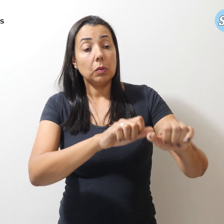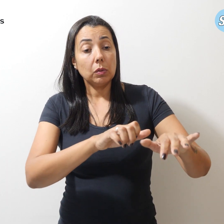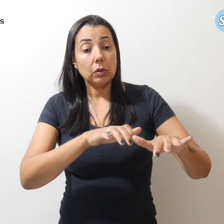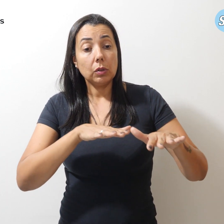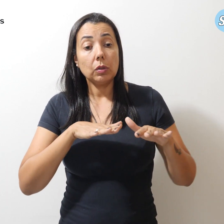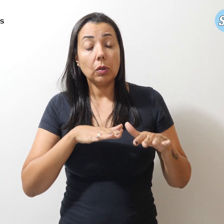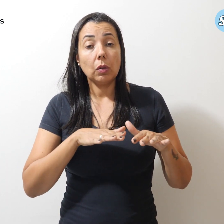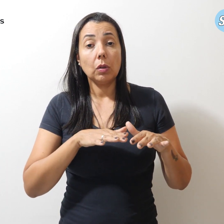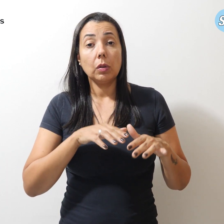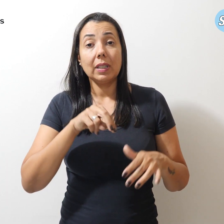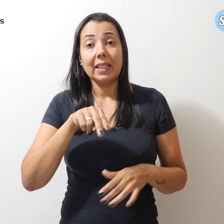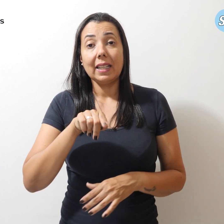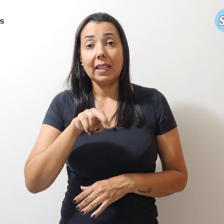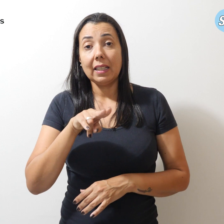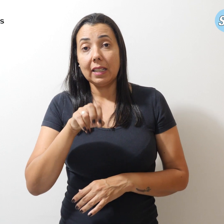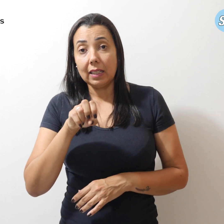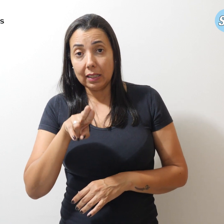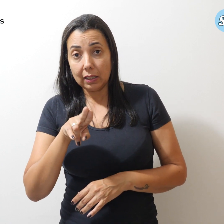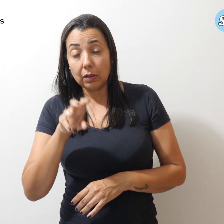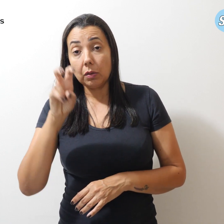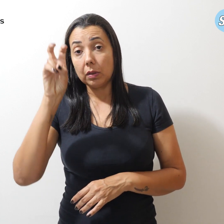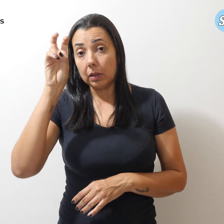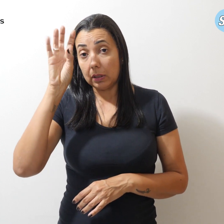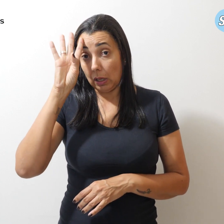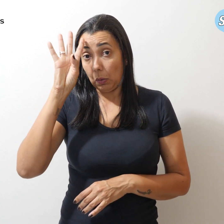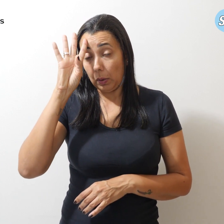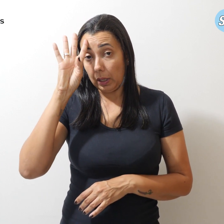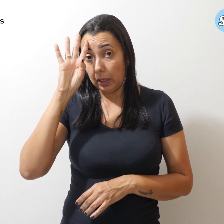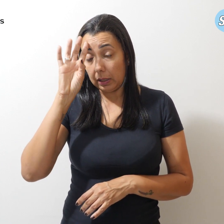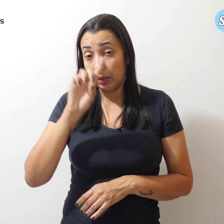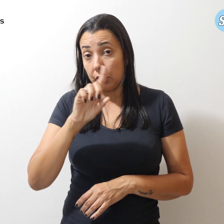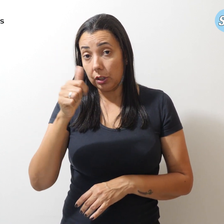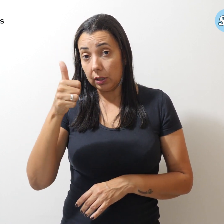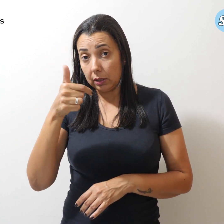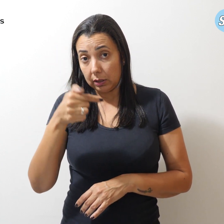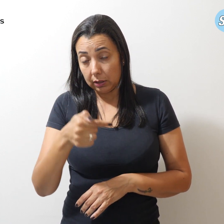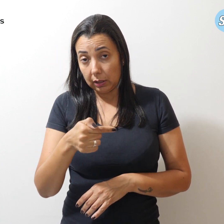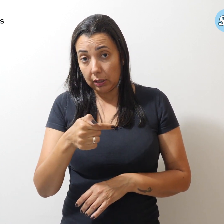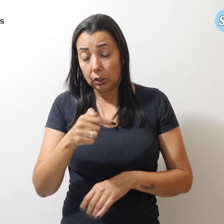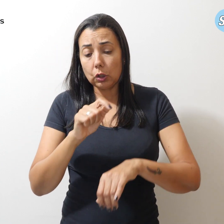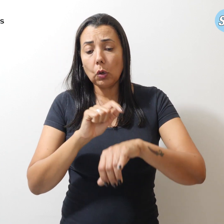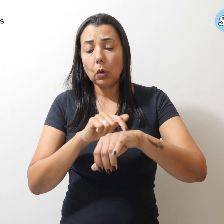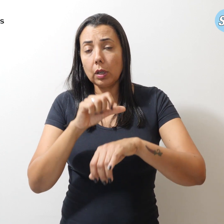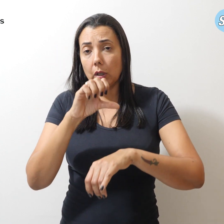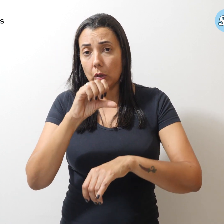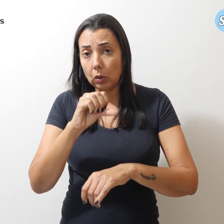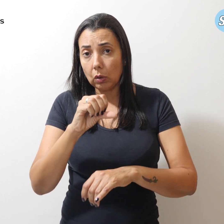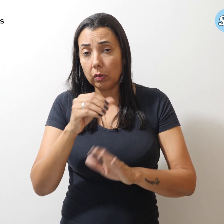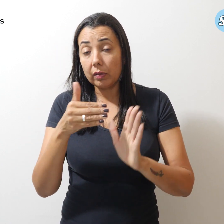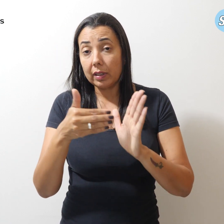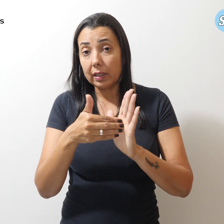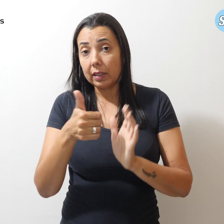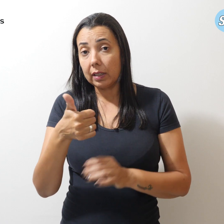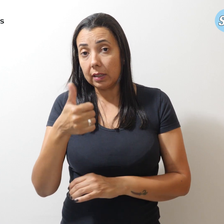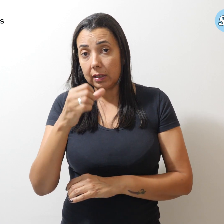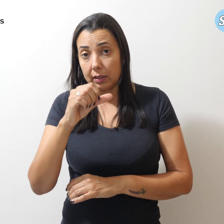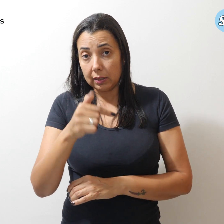Nereu Ramos, nesta quarta-feira, 17, das 9 horas às 17 horas.